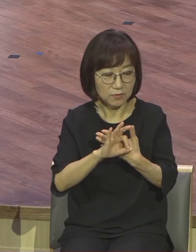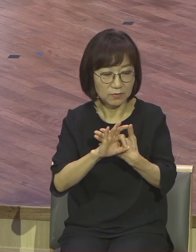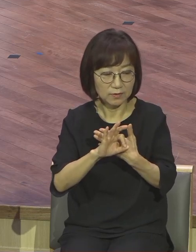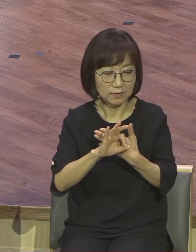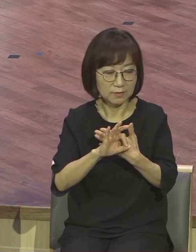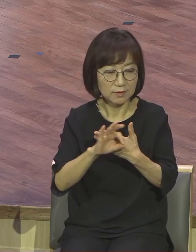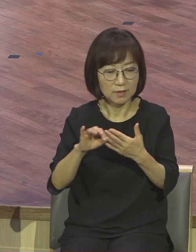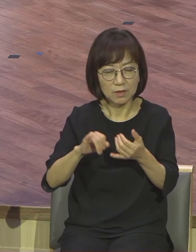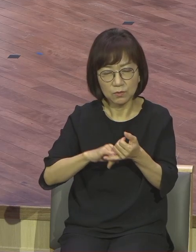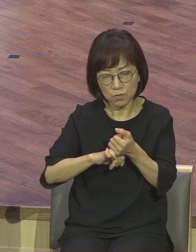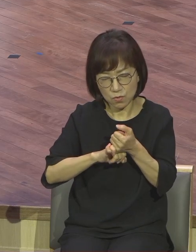구원받도록